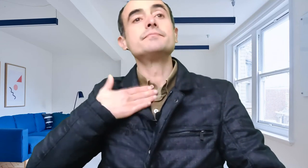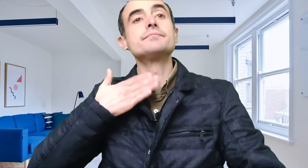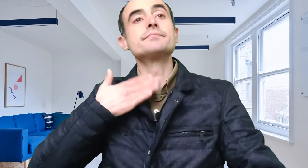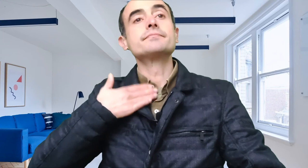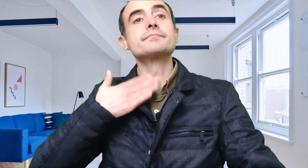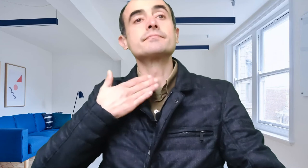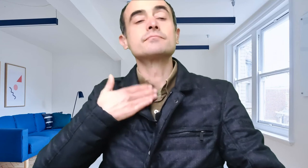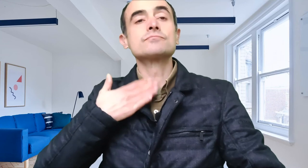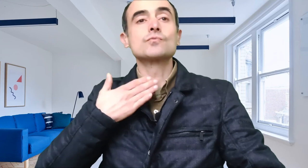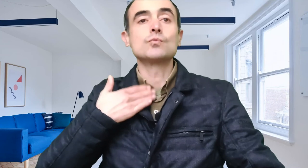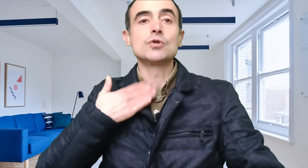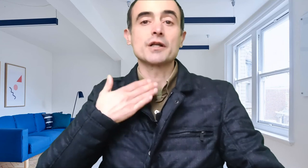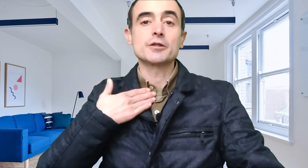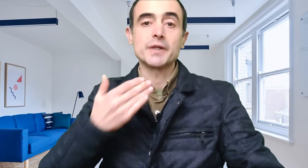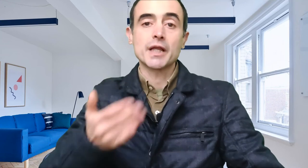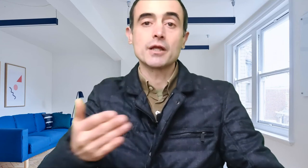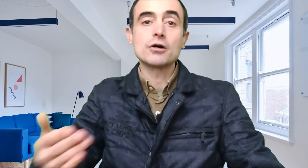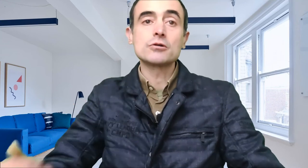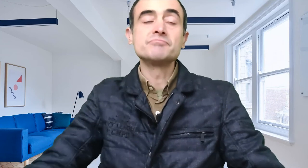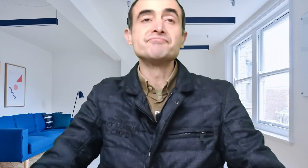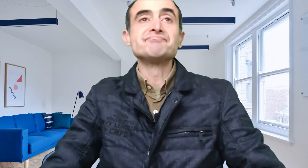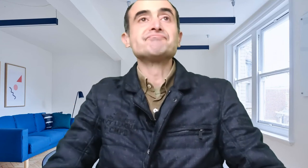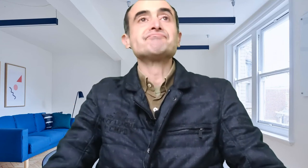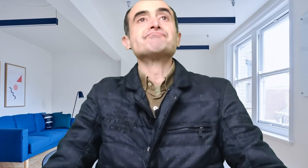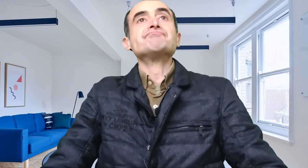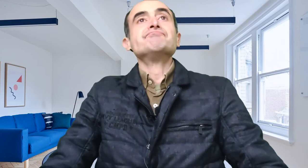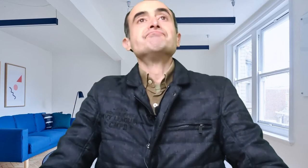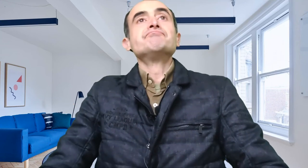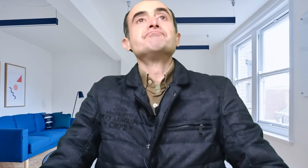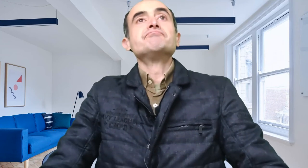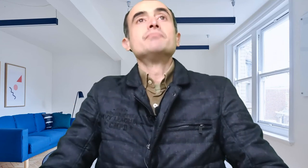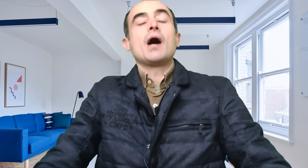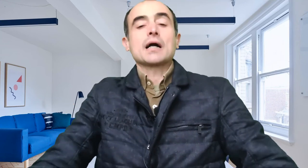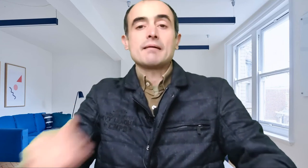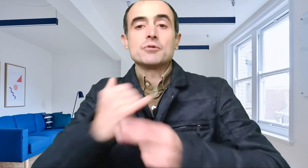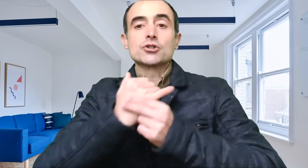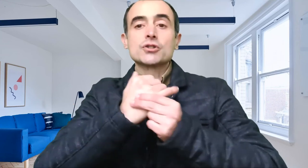una respiración acabamos